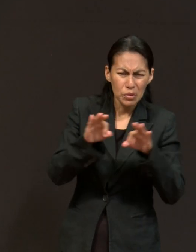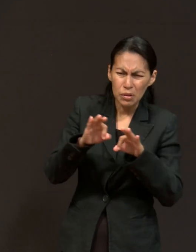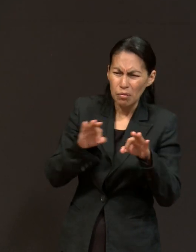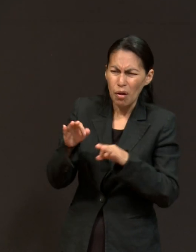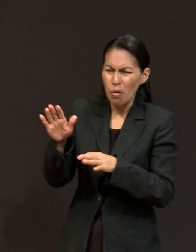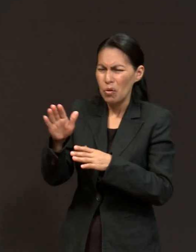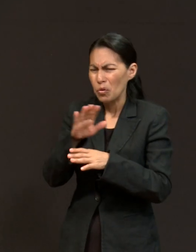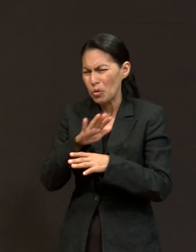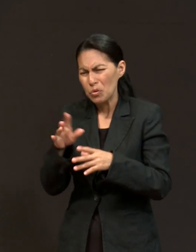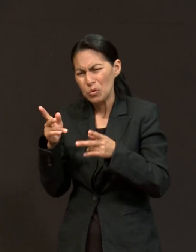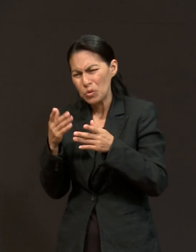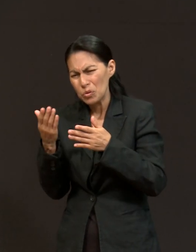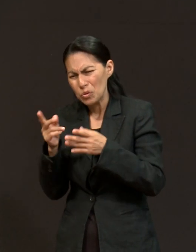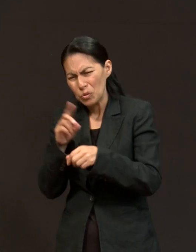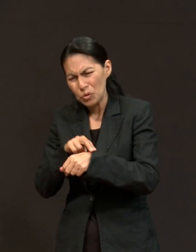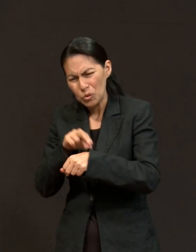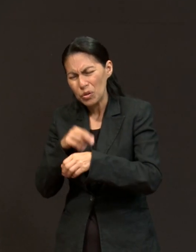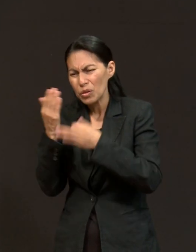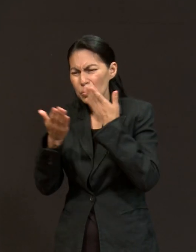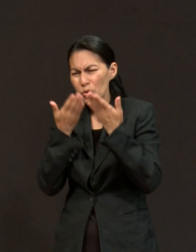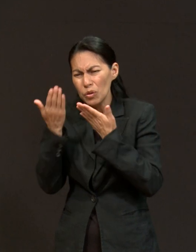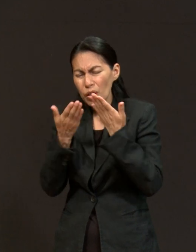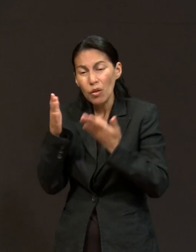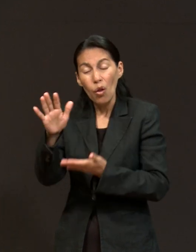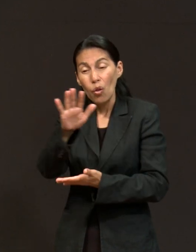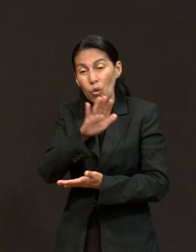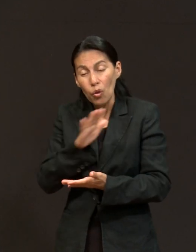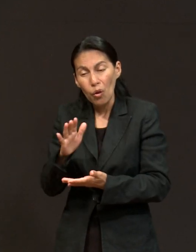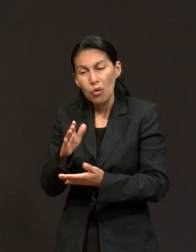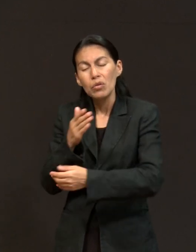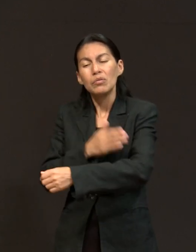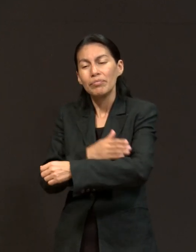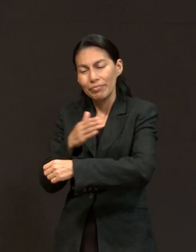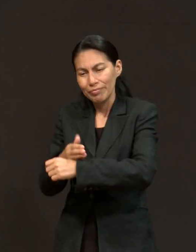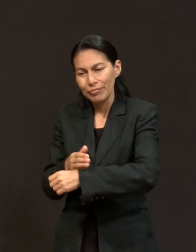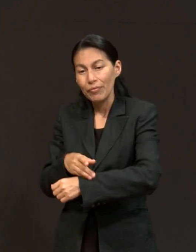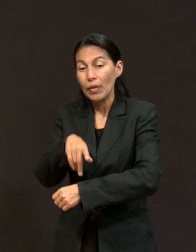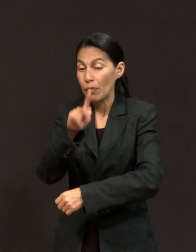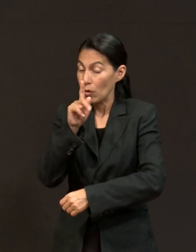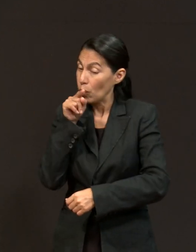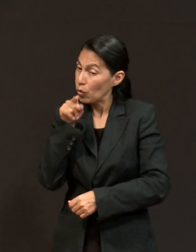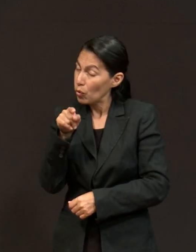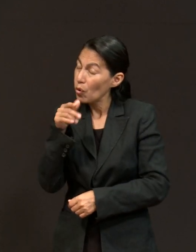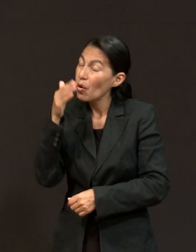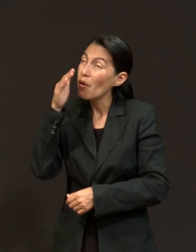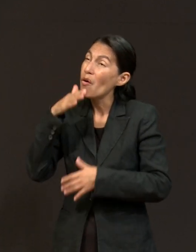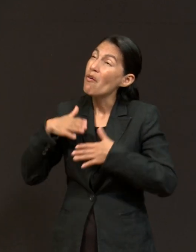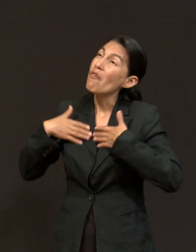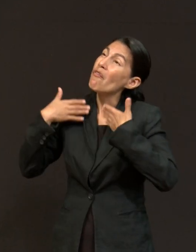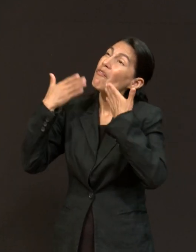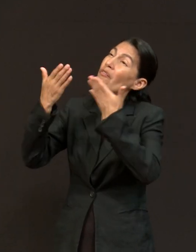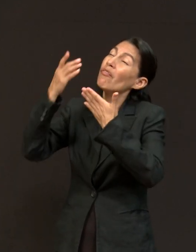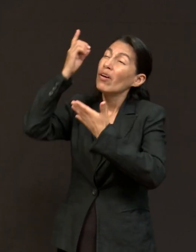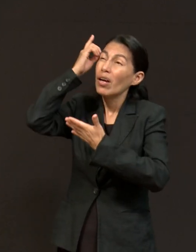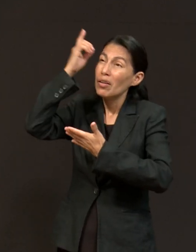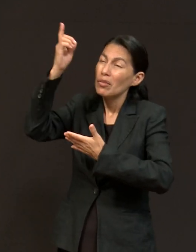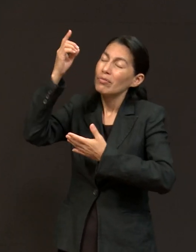los residentes, siempre van a estar ahí. Pero siempre confía en Dios en que así será. Amén. Y la